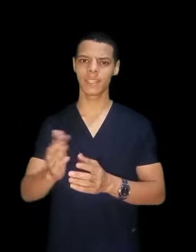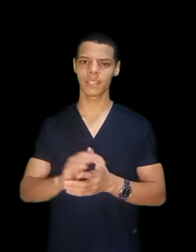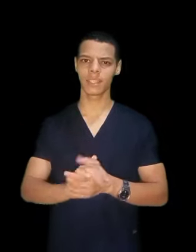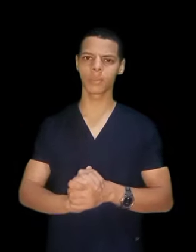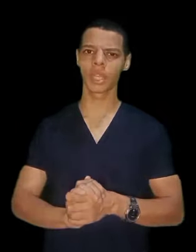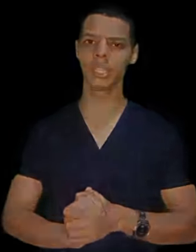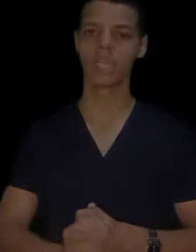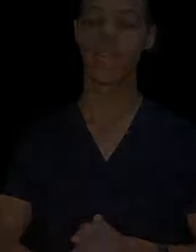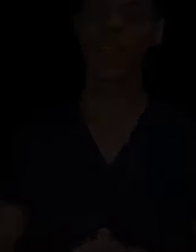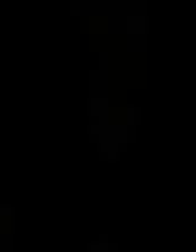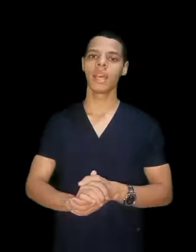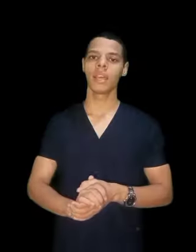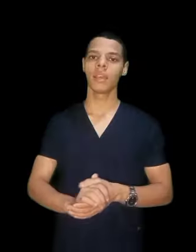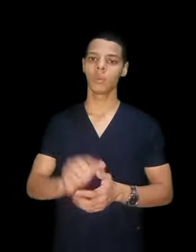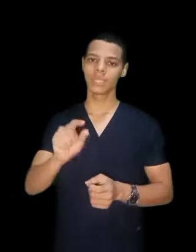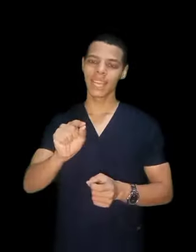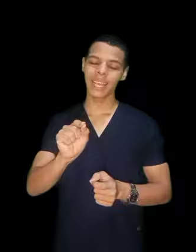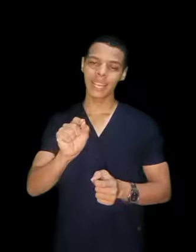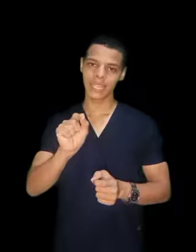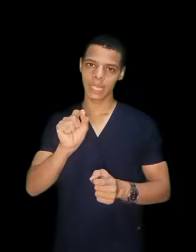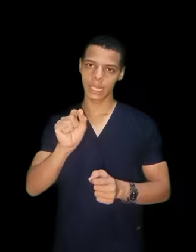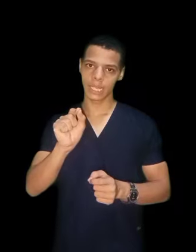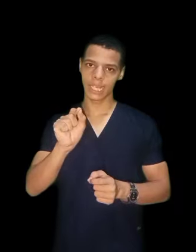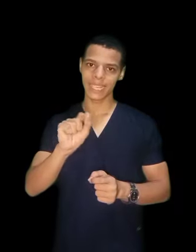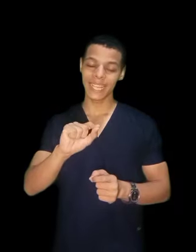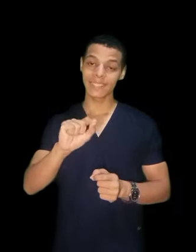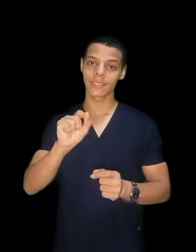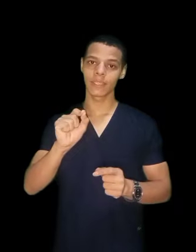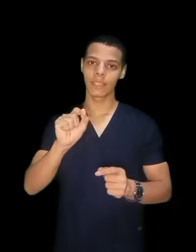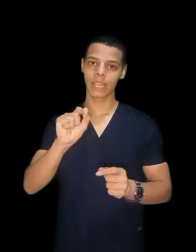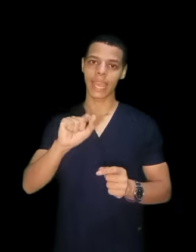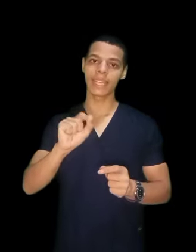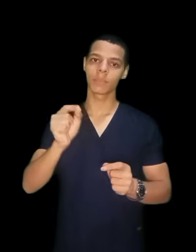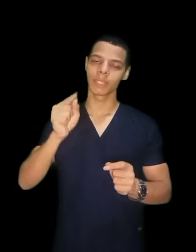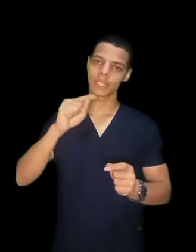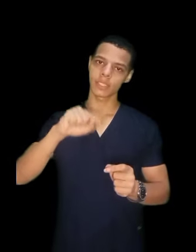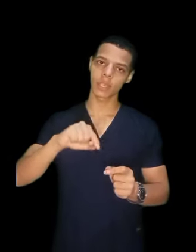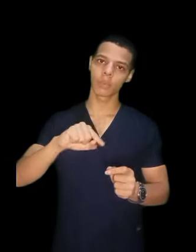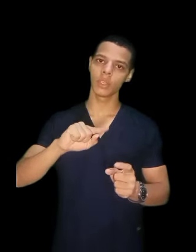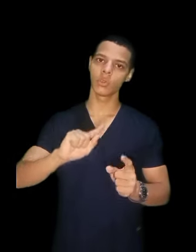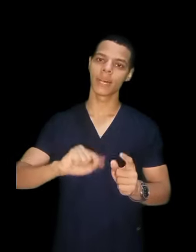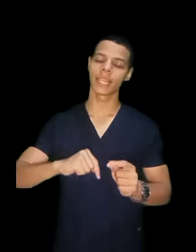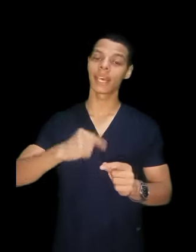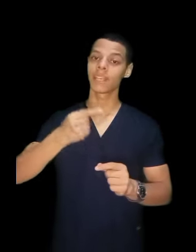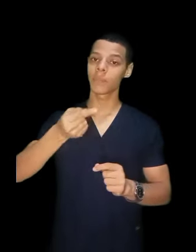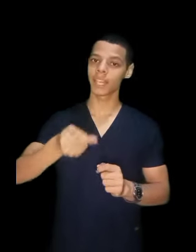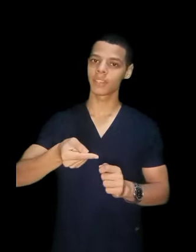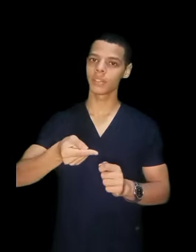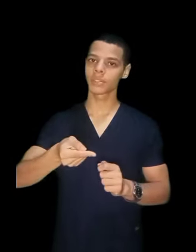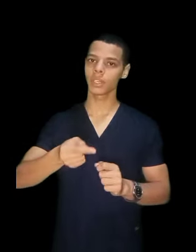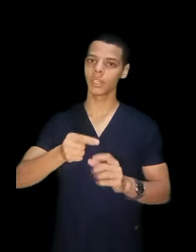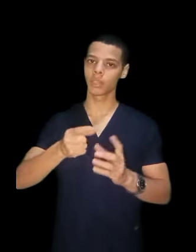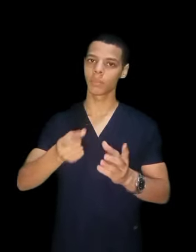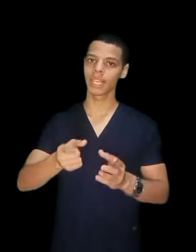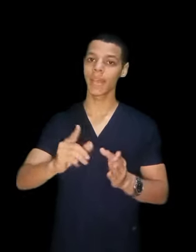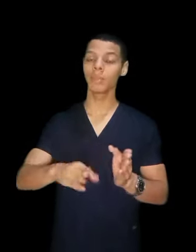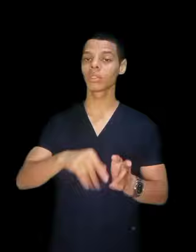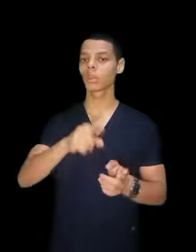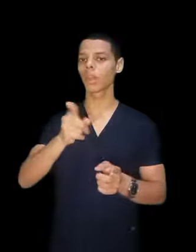التمريد. وده للناس اللي كانت مدرسة تمريد وعلى دخل معهد فن الصحي تمريد عام يقدر